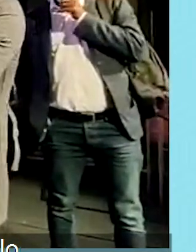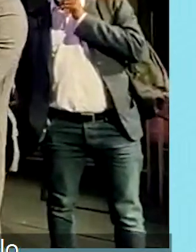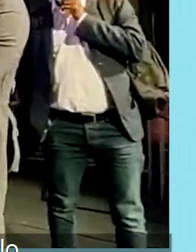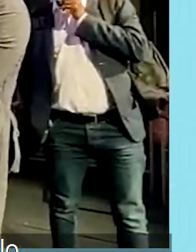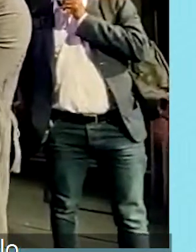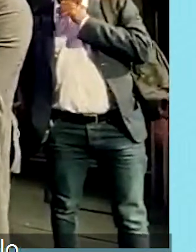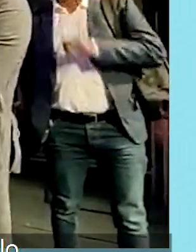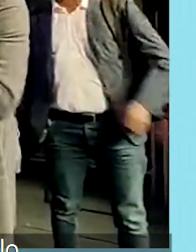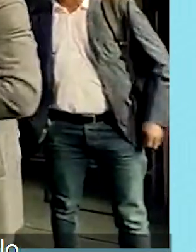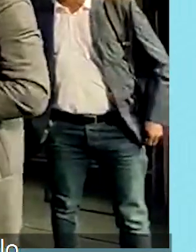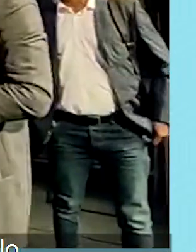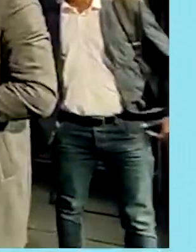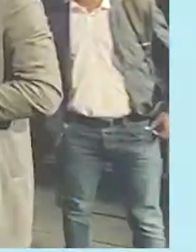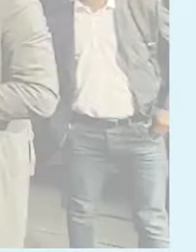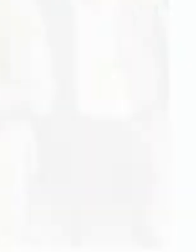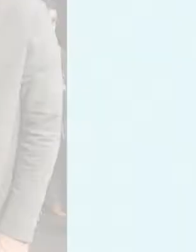bienestar y su desarrollo.